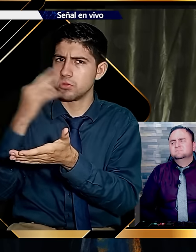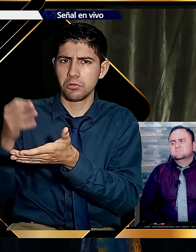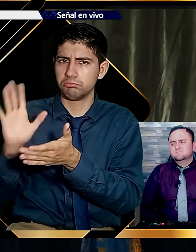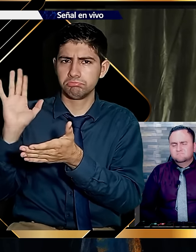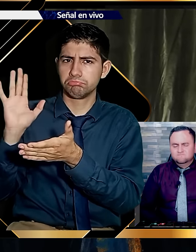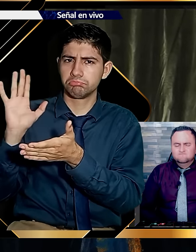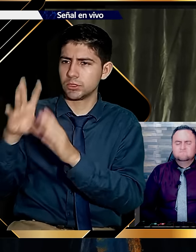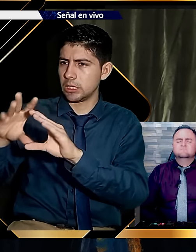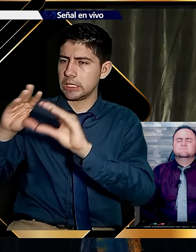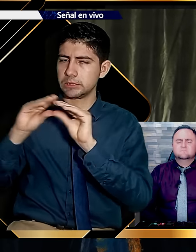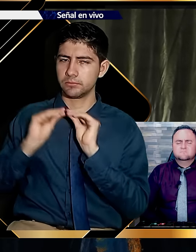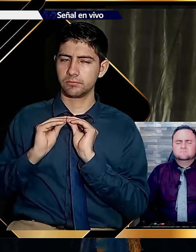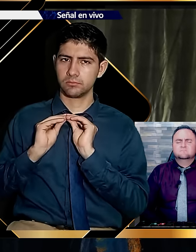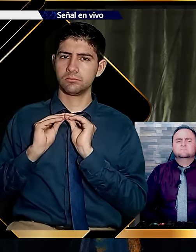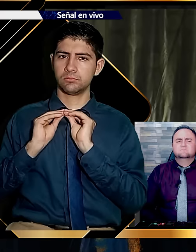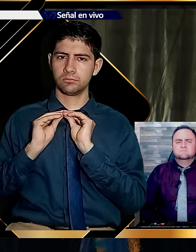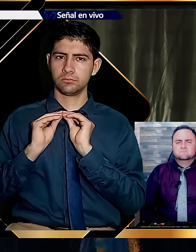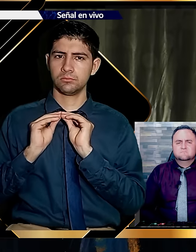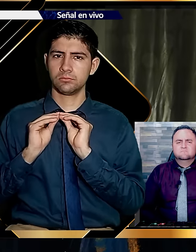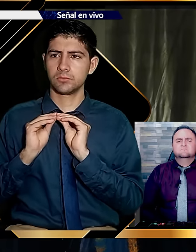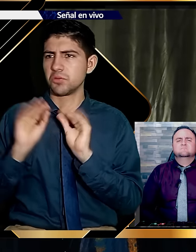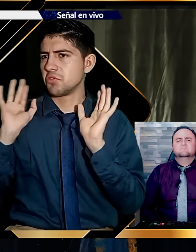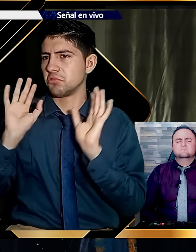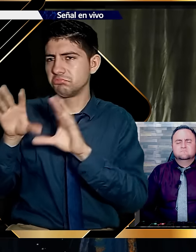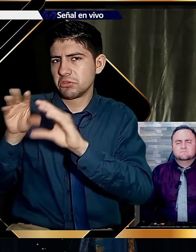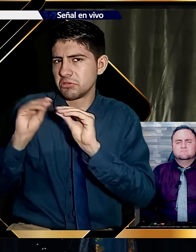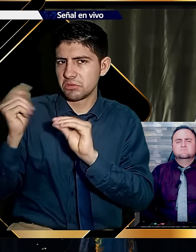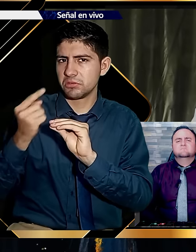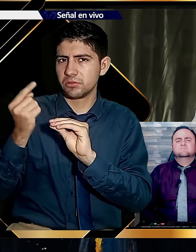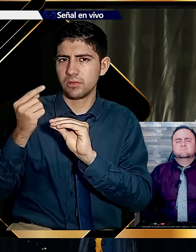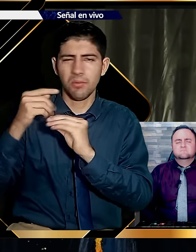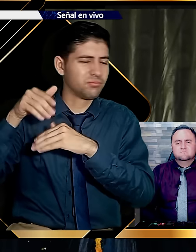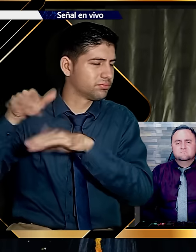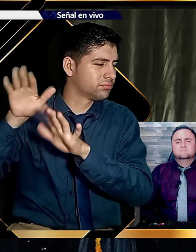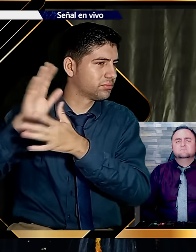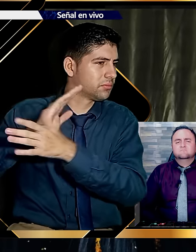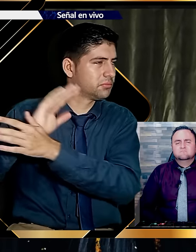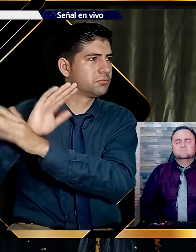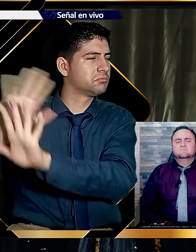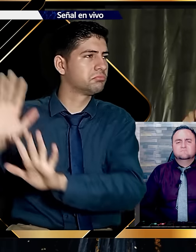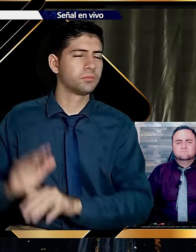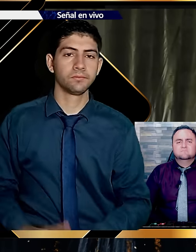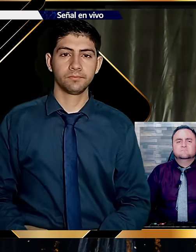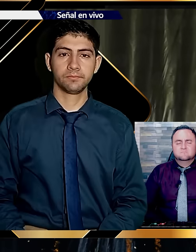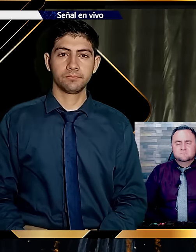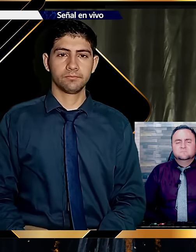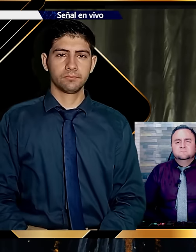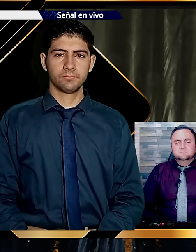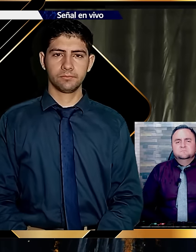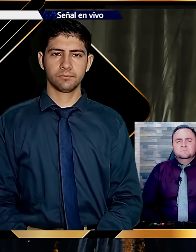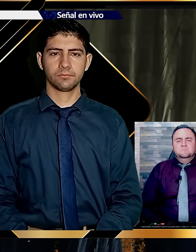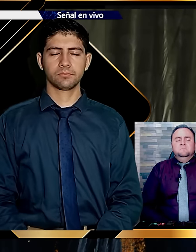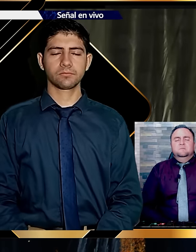costó nada. Traigo a mi mente. El adagio popular. Lo que nada nos cuesta. Pues al fin y al cabo. Volvamos. Los fiestas.